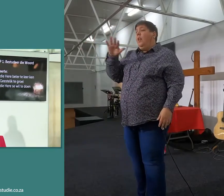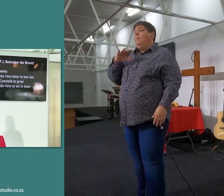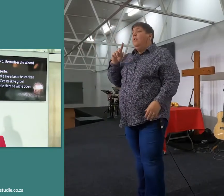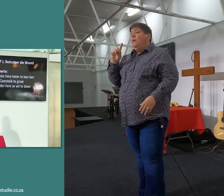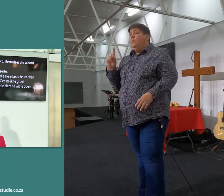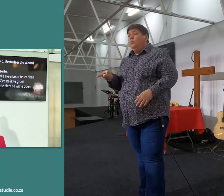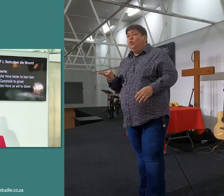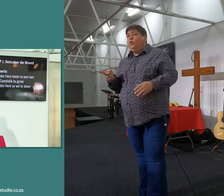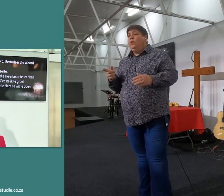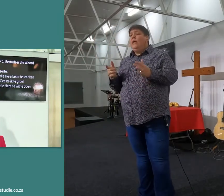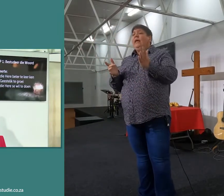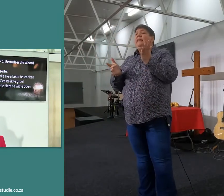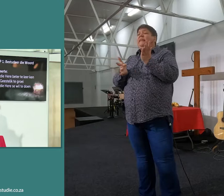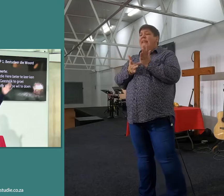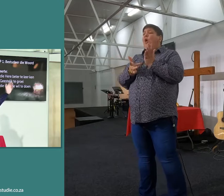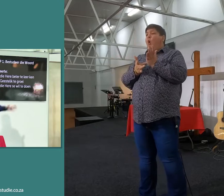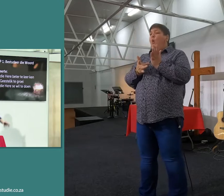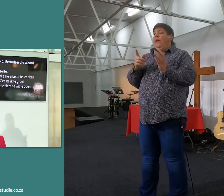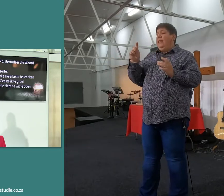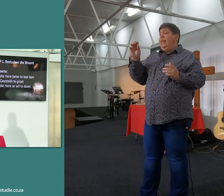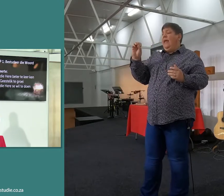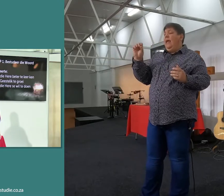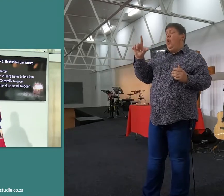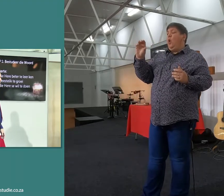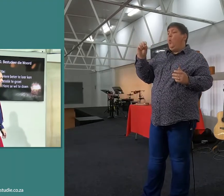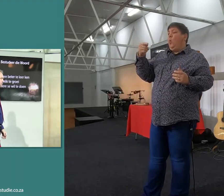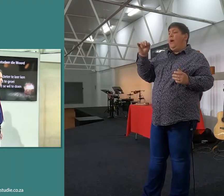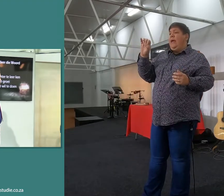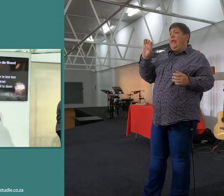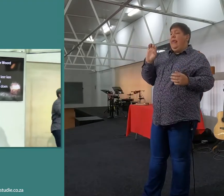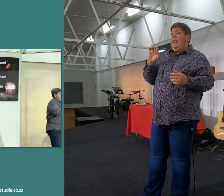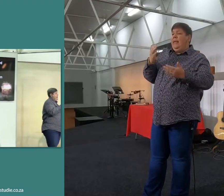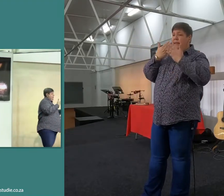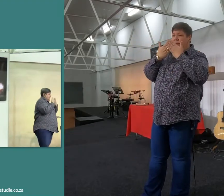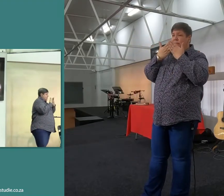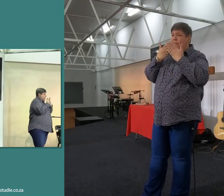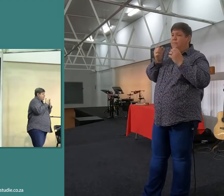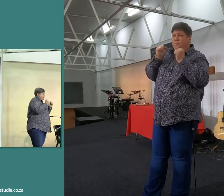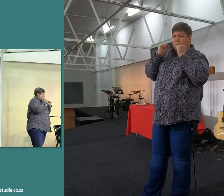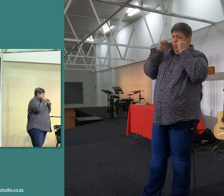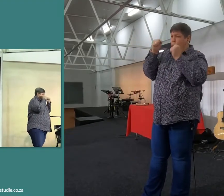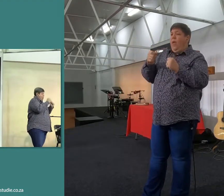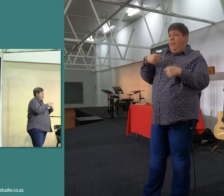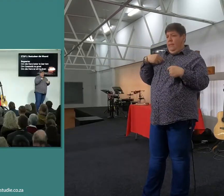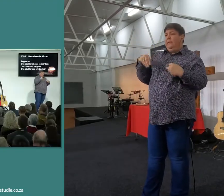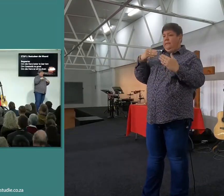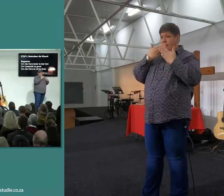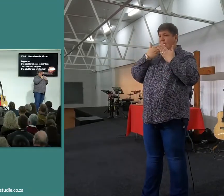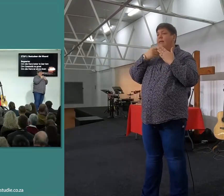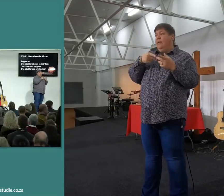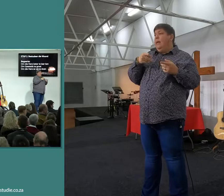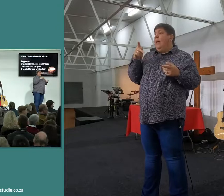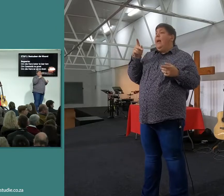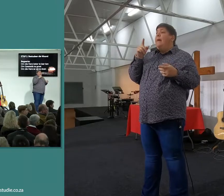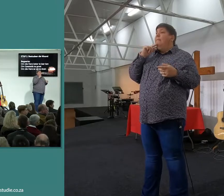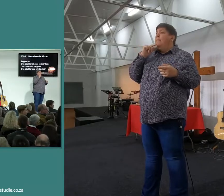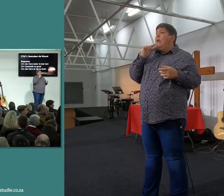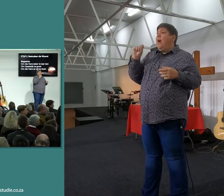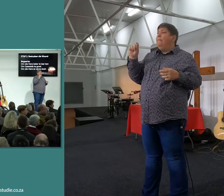theologische studenten, ons het die heel paar partij aan theologische studenten, het was Peer, het volgende vir Peer gesien, Peer stand en gau op toe, die Peer het in die week,